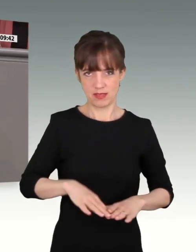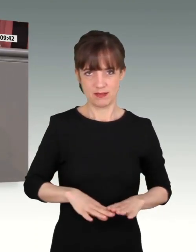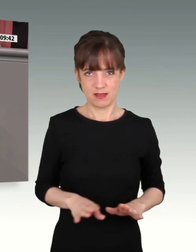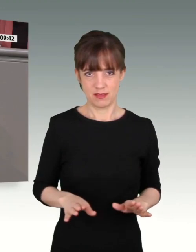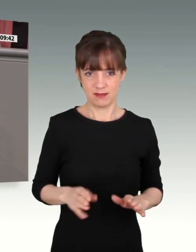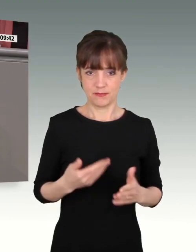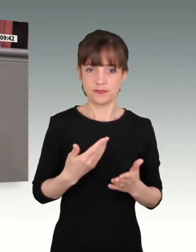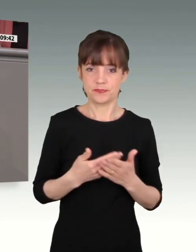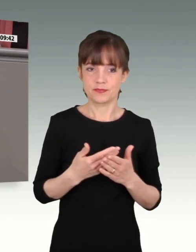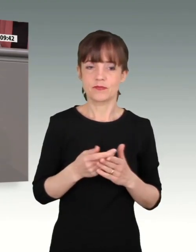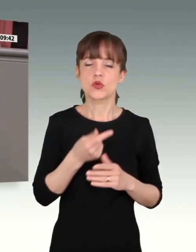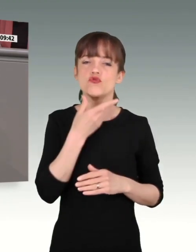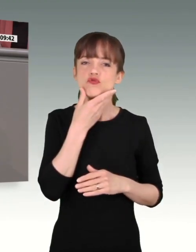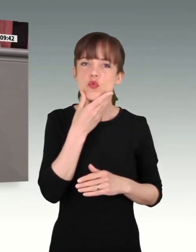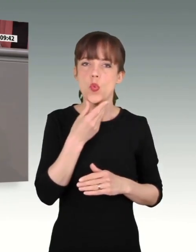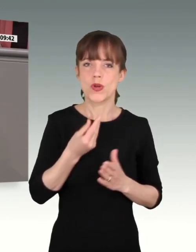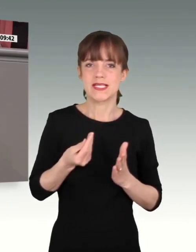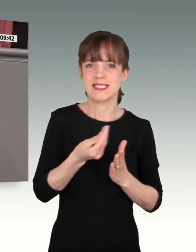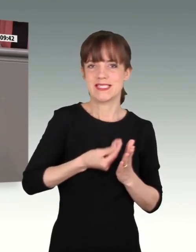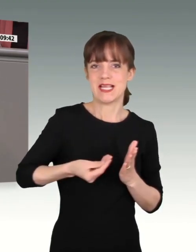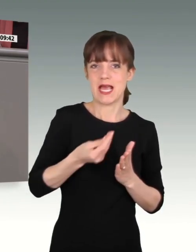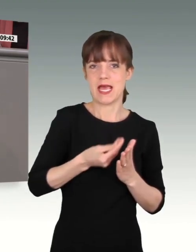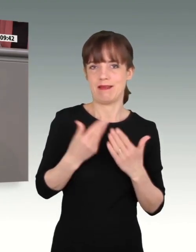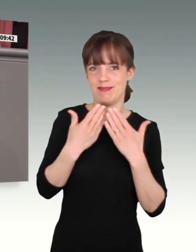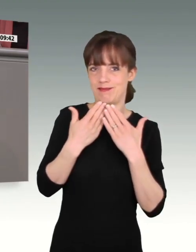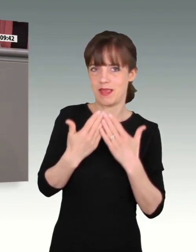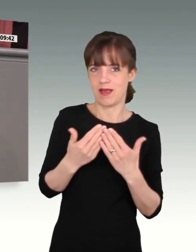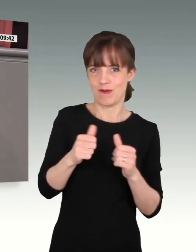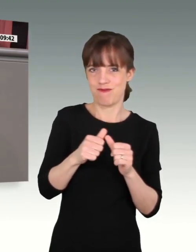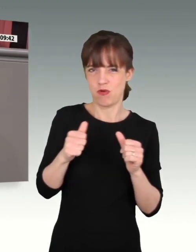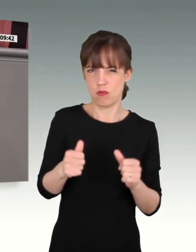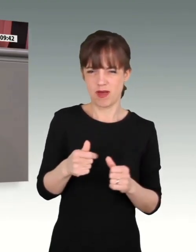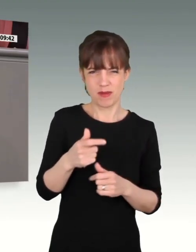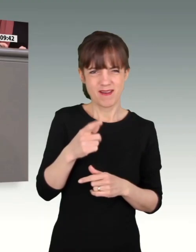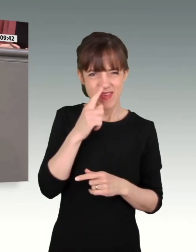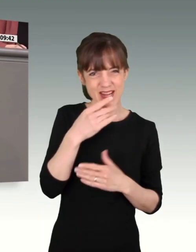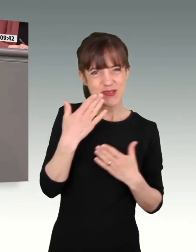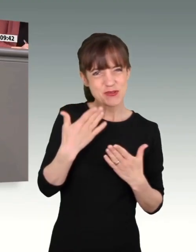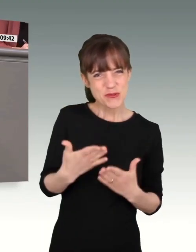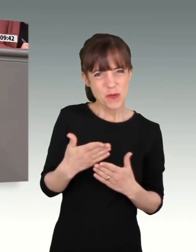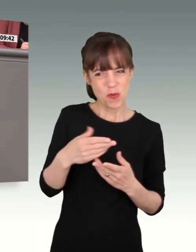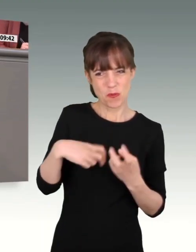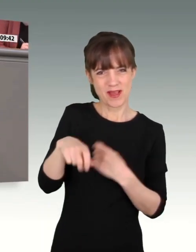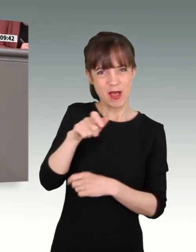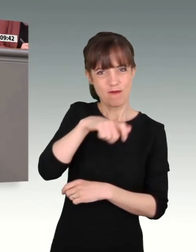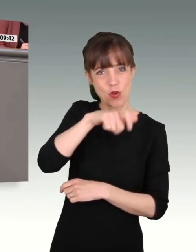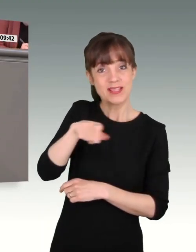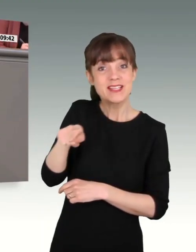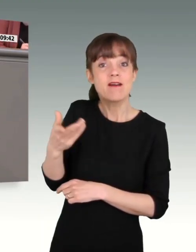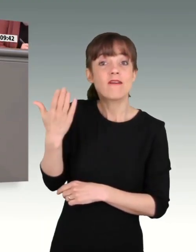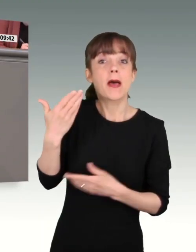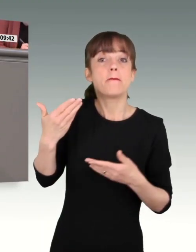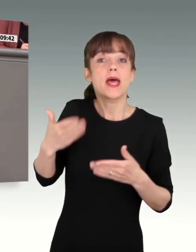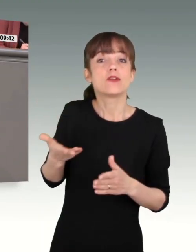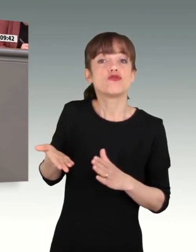angeblich ein schönes Zeichen des Dankes. Wer so mit denjenigen umgeht, die für dieses Land zu sterben bereit sind,